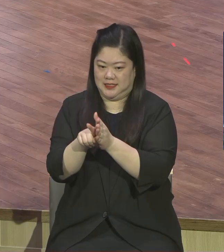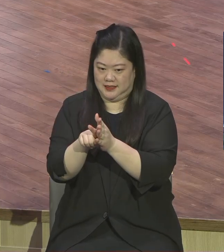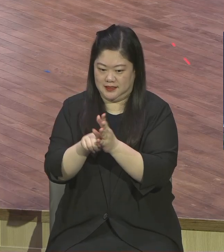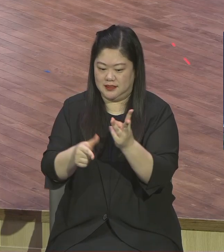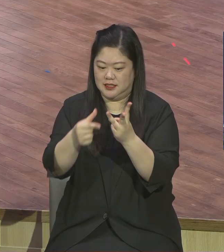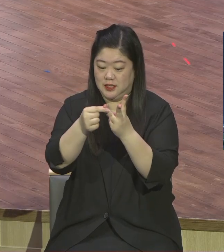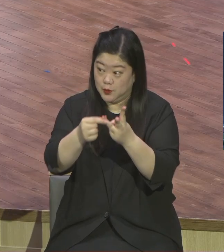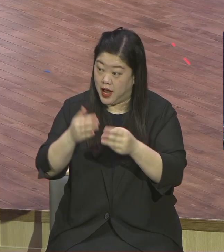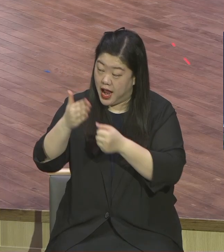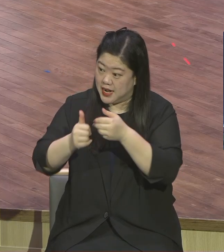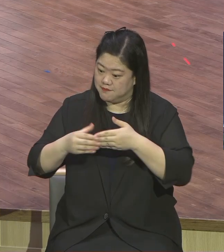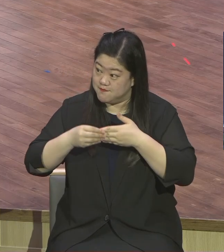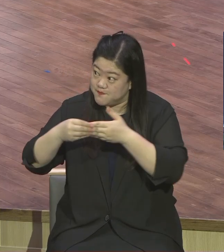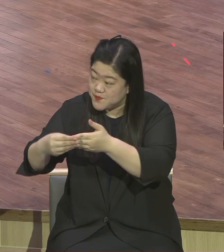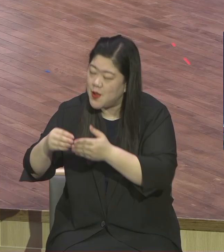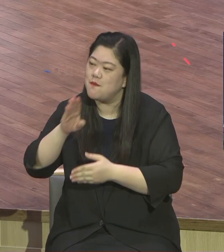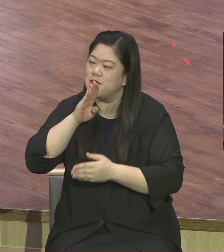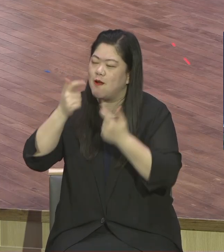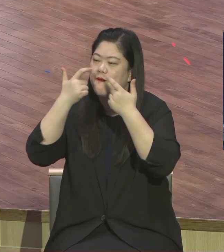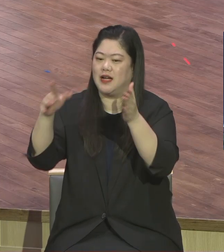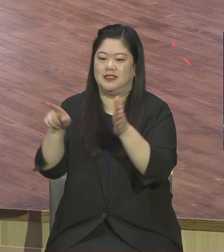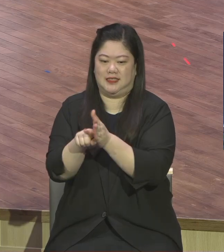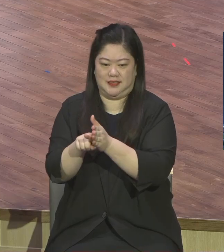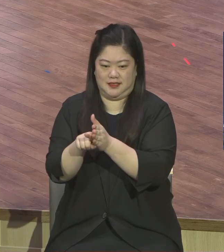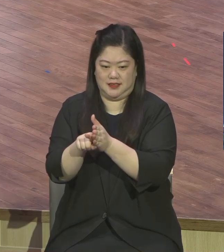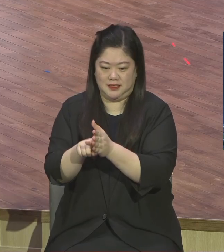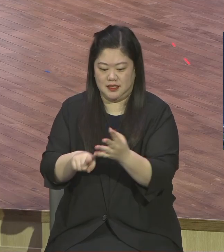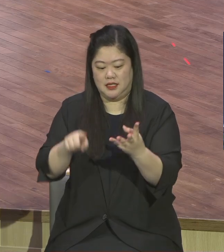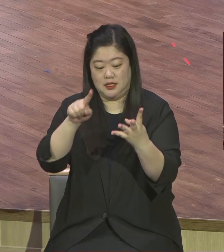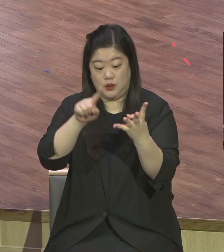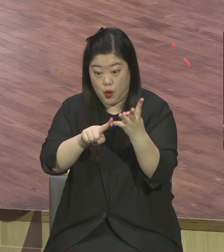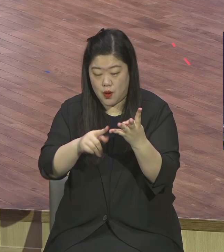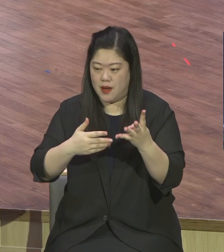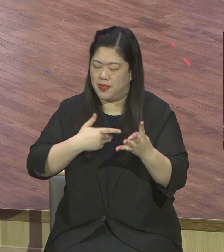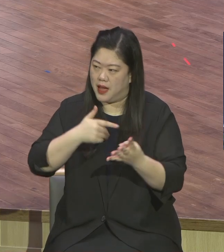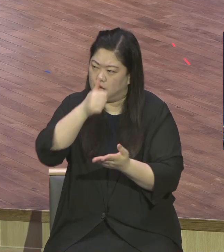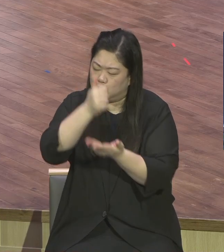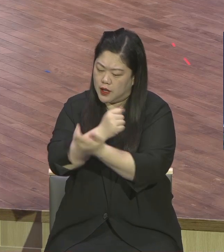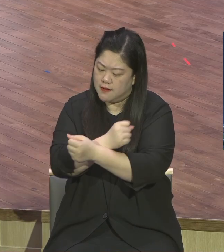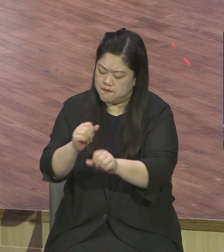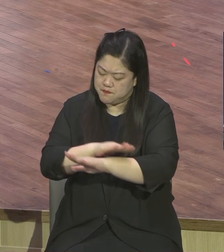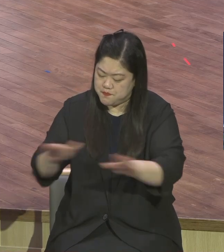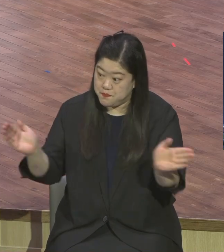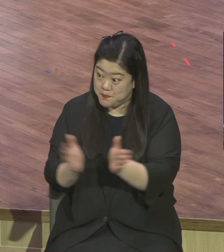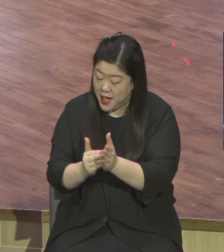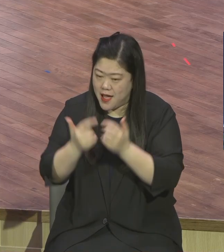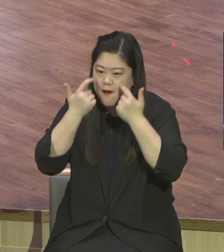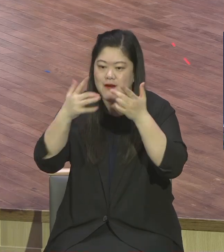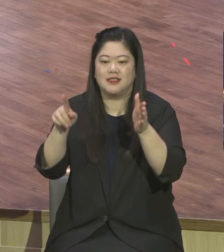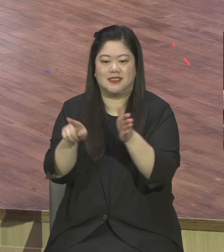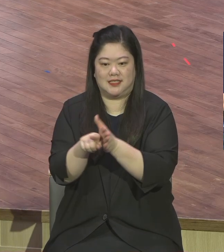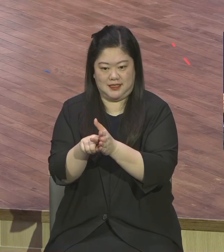아멘 마지막 승리의 확신 내 인생은 결론 해편들어 승리로 끝난다